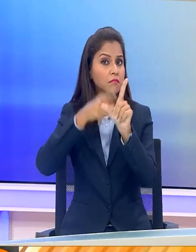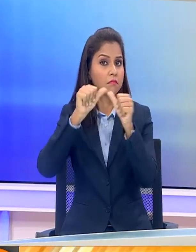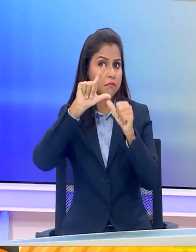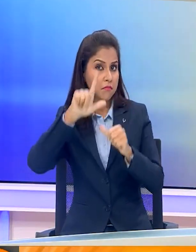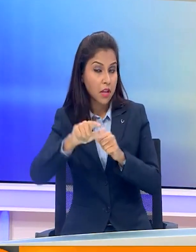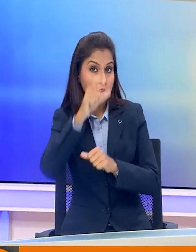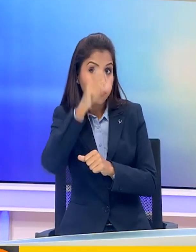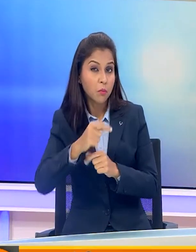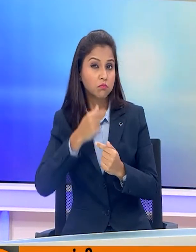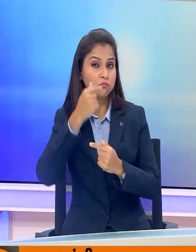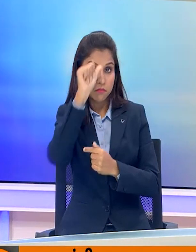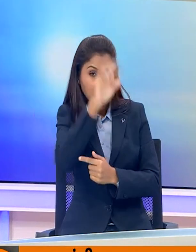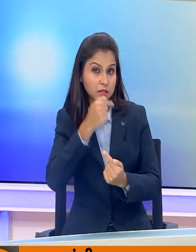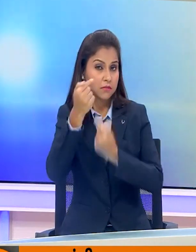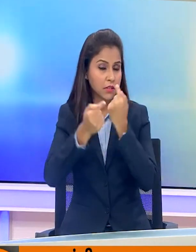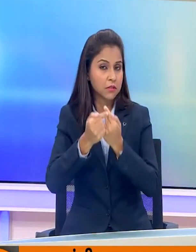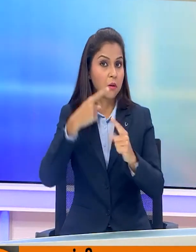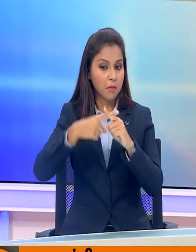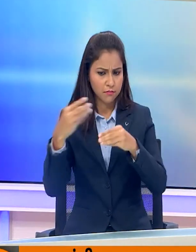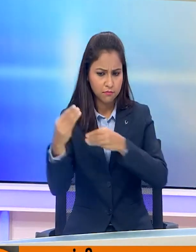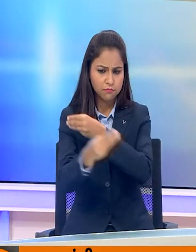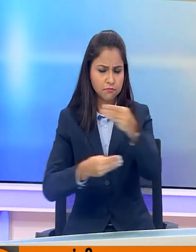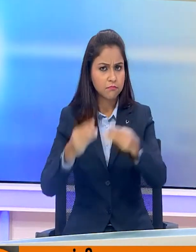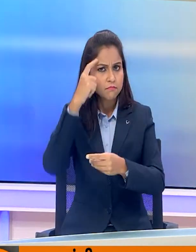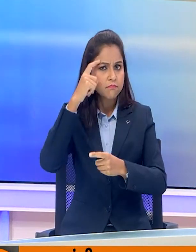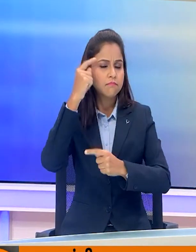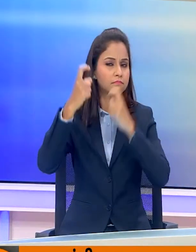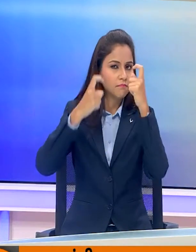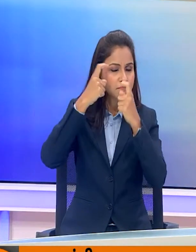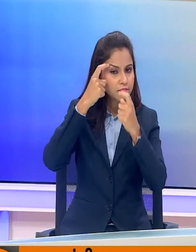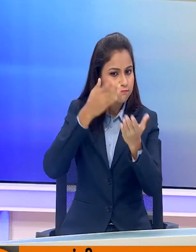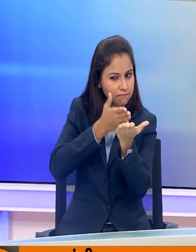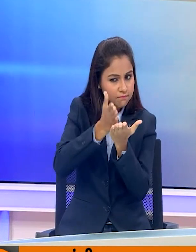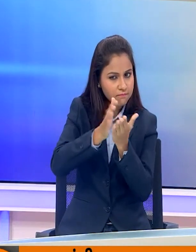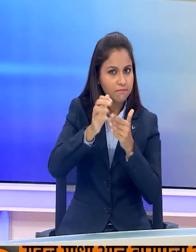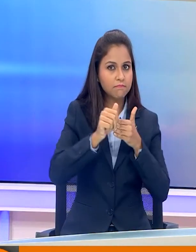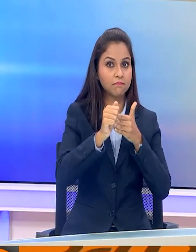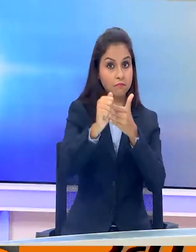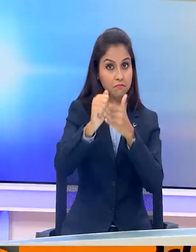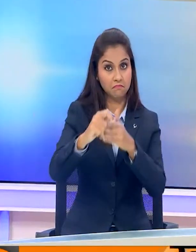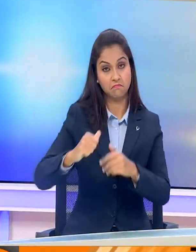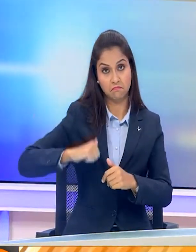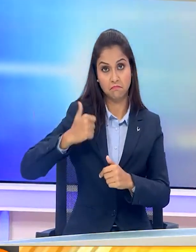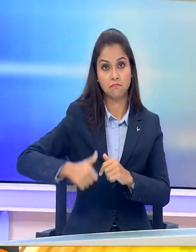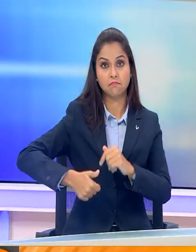राजनीतिक और आर्थिक चिंतन को एक वेचारिक दिशा देने वाले पुरोधा थे